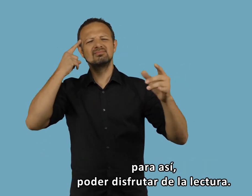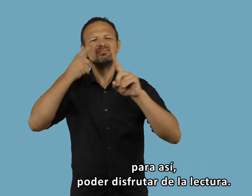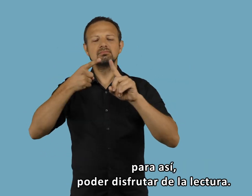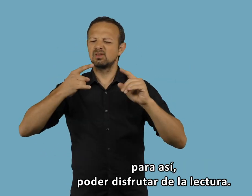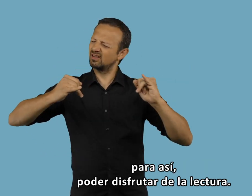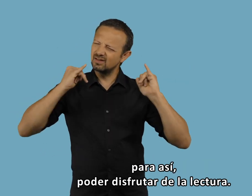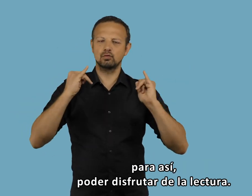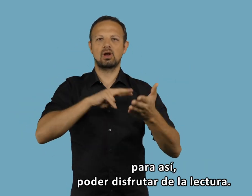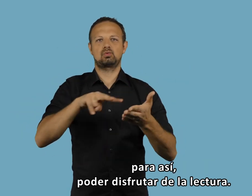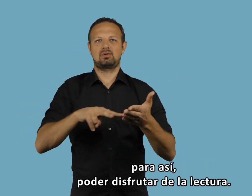disfrutar de la lectura.